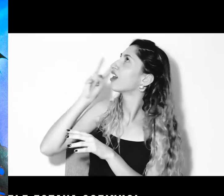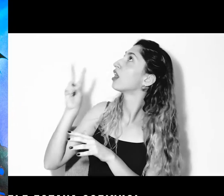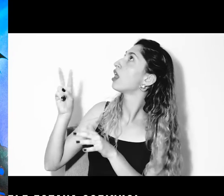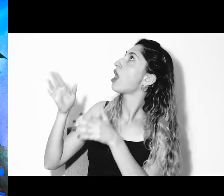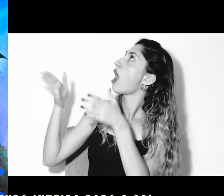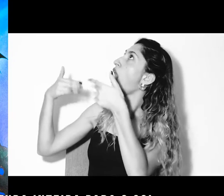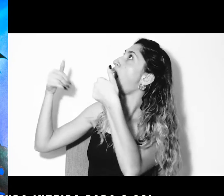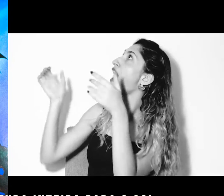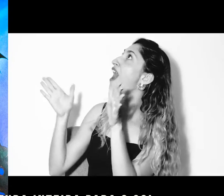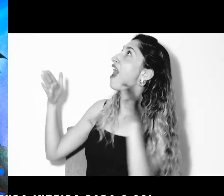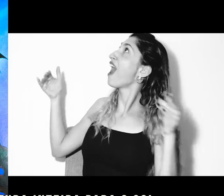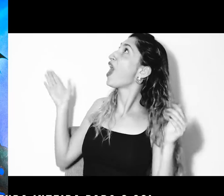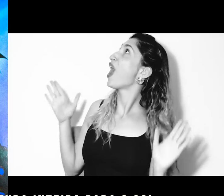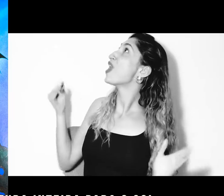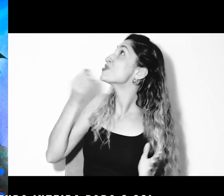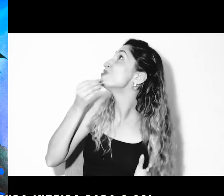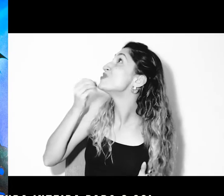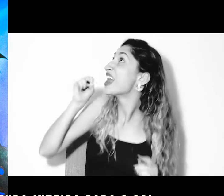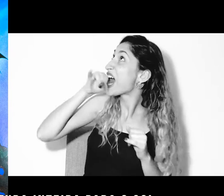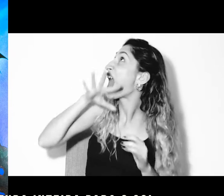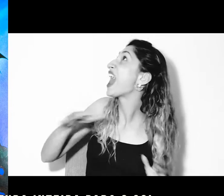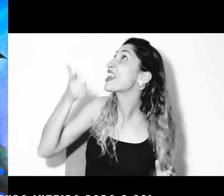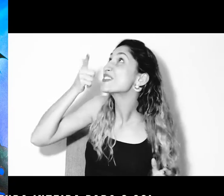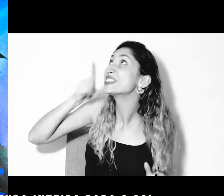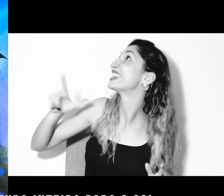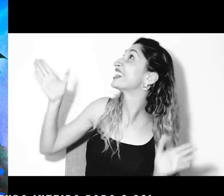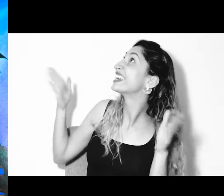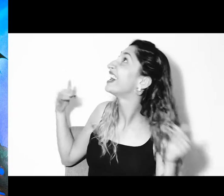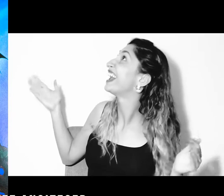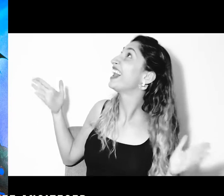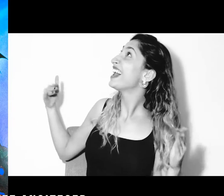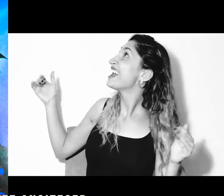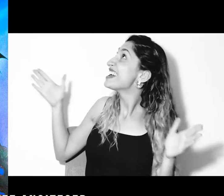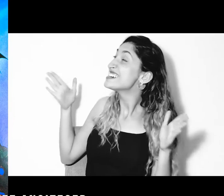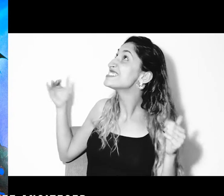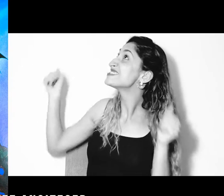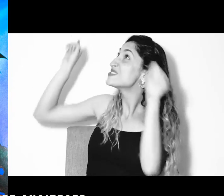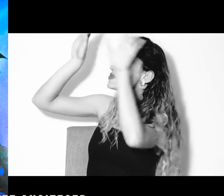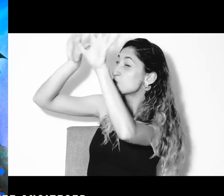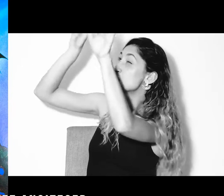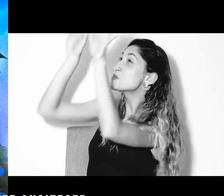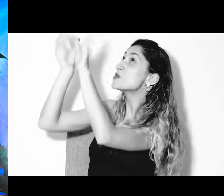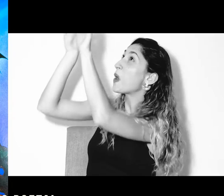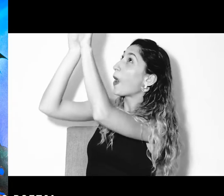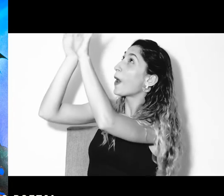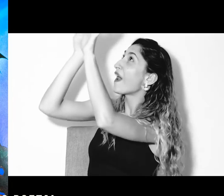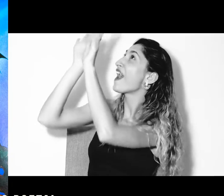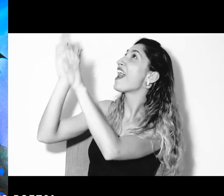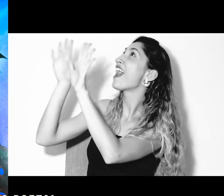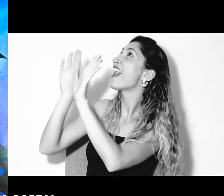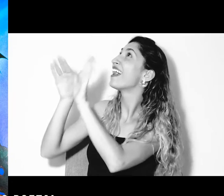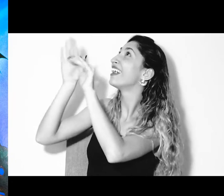sozinho. Era uma cobertura inteira para o sol. Ele fez anoitecer. O